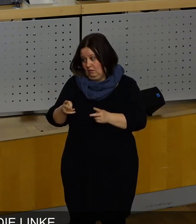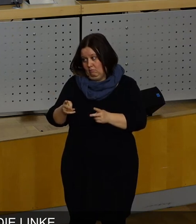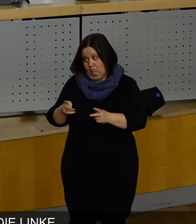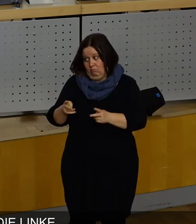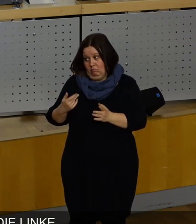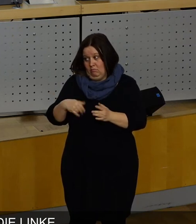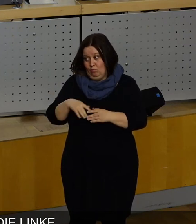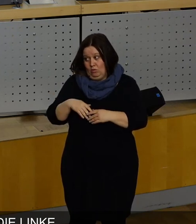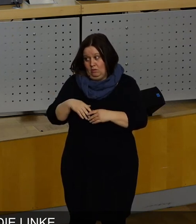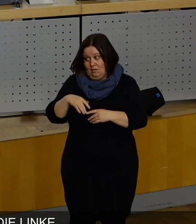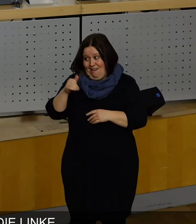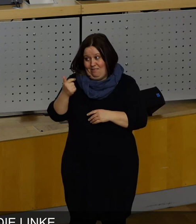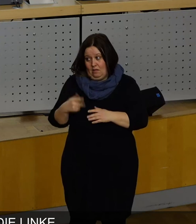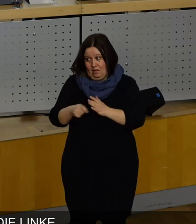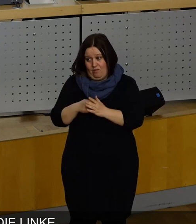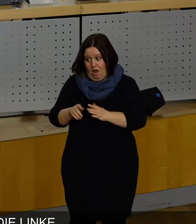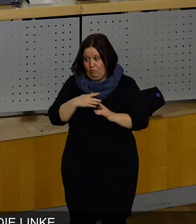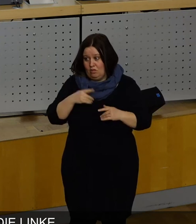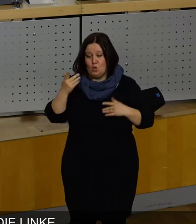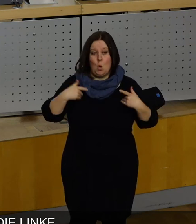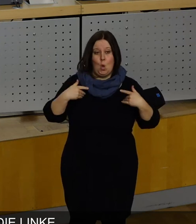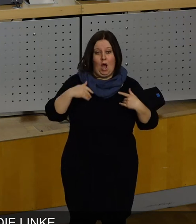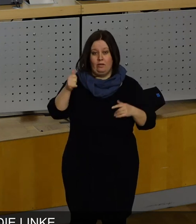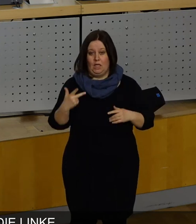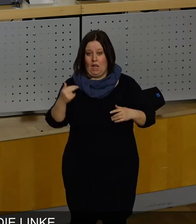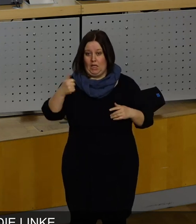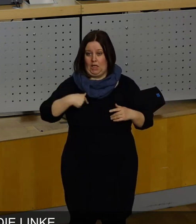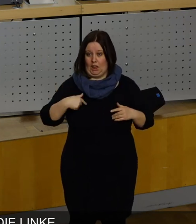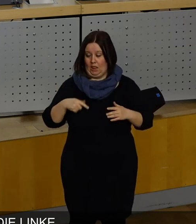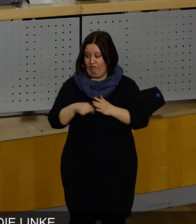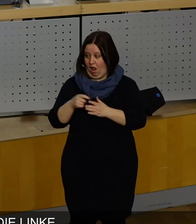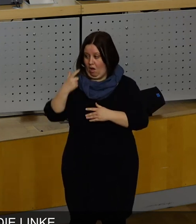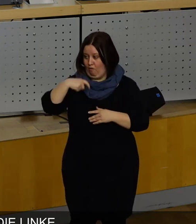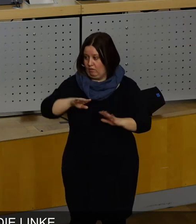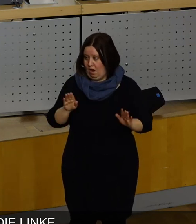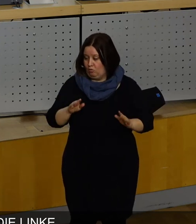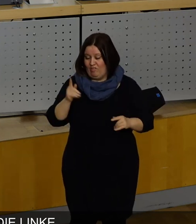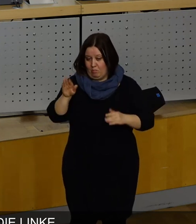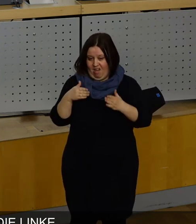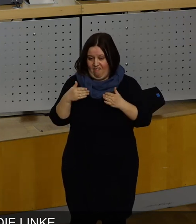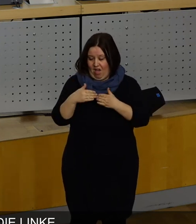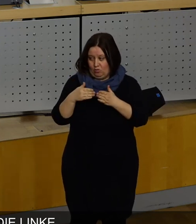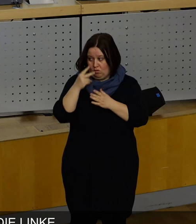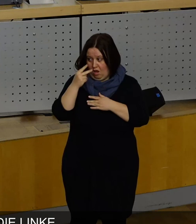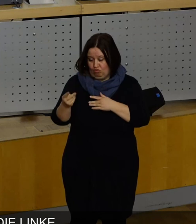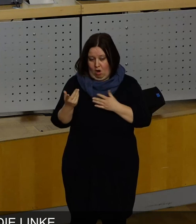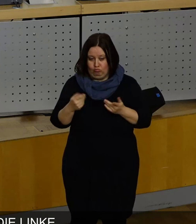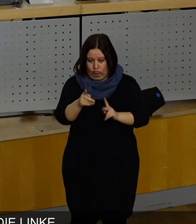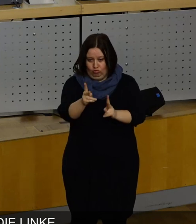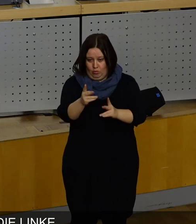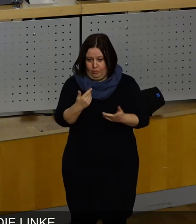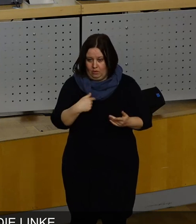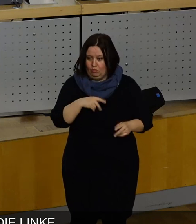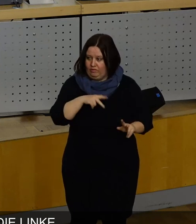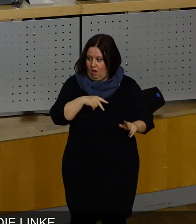nicht von einem Drittel gewählt, wie Sie hier immer suggerieren wollen. Und wenn man sich mal Ihre Fraktion anschaut, sehr richtig, Herr